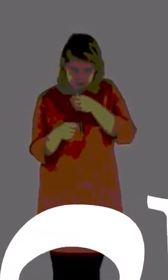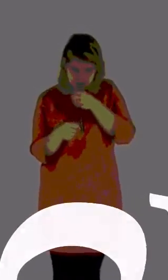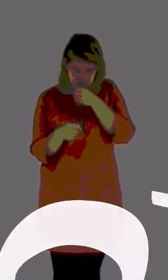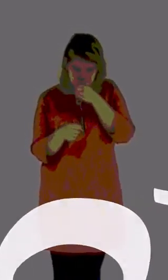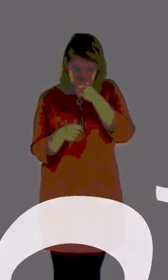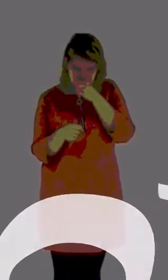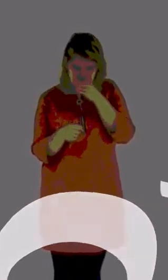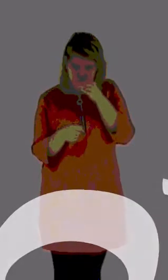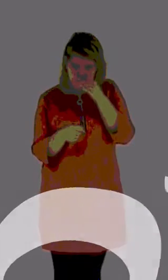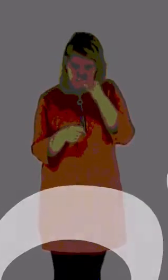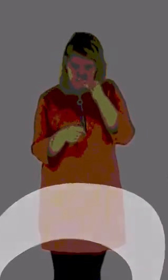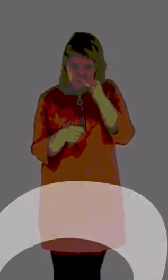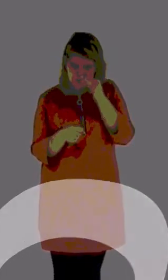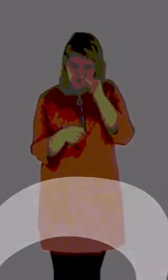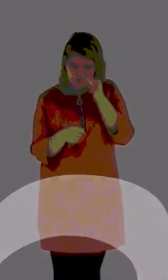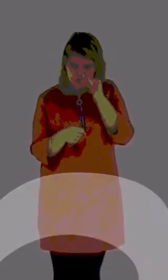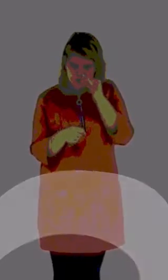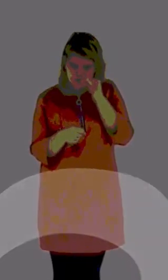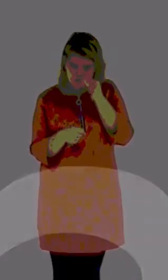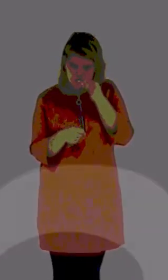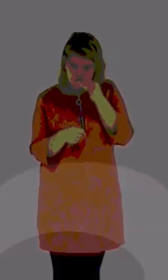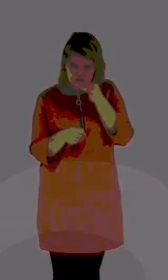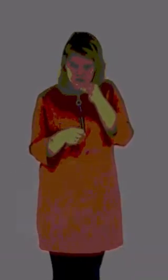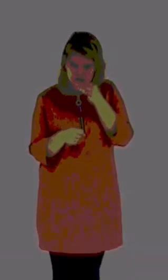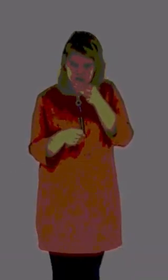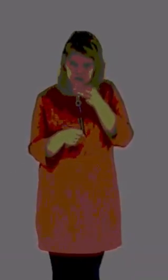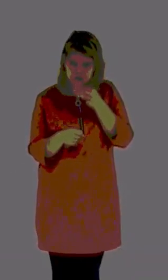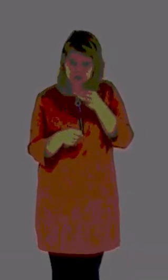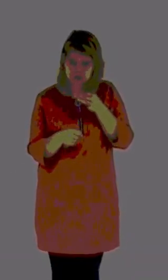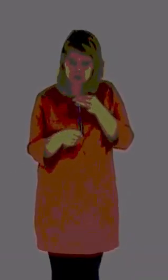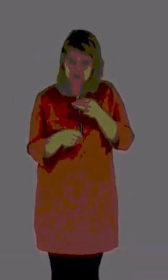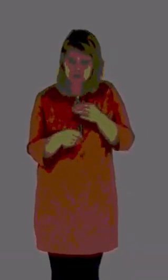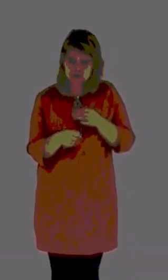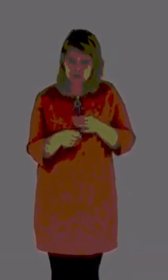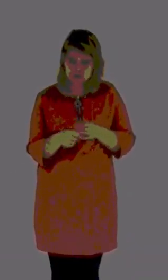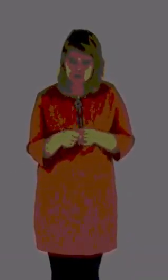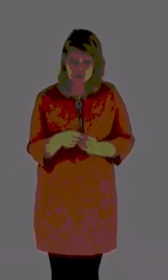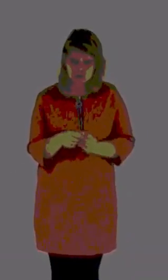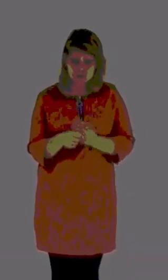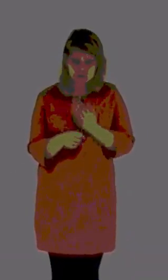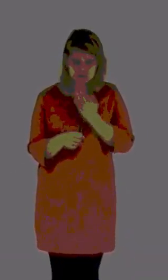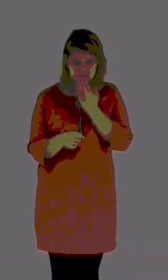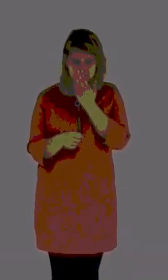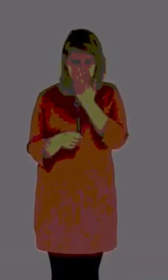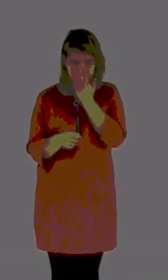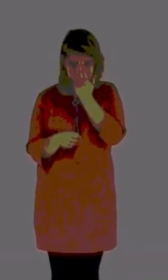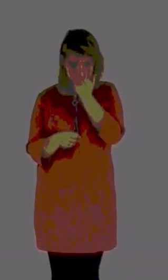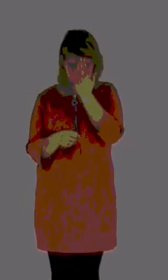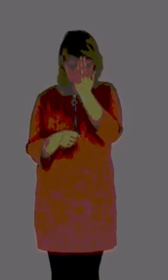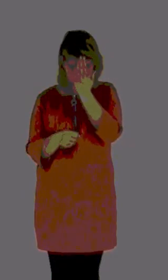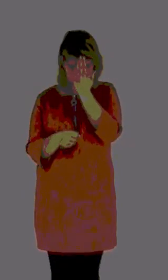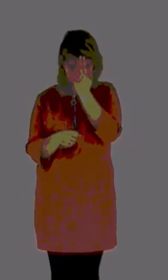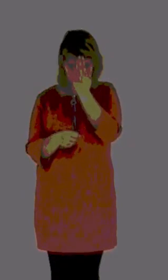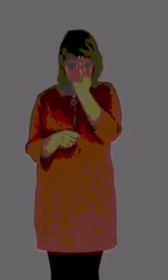kinderen te drinken. En nu is hij vlakbij.